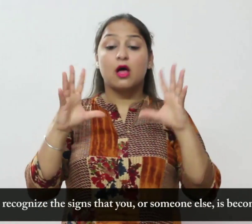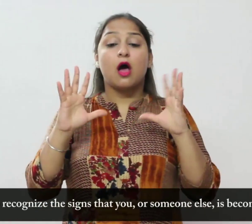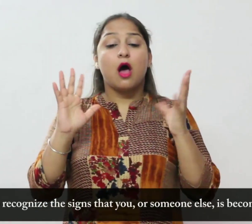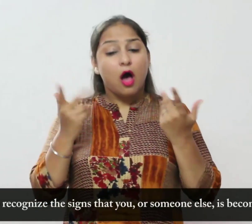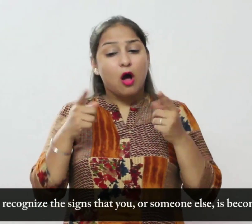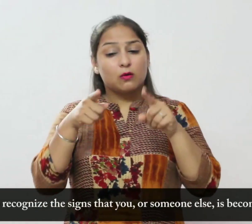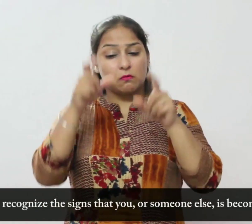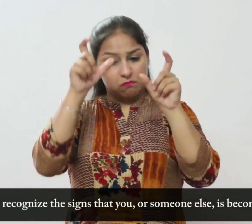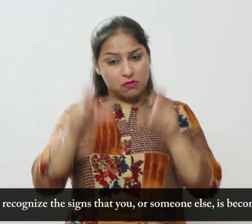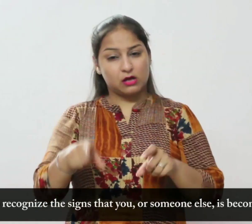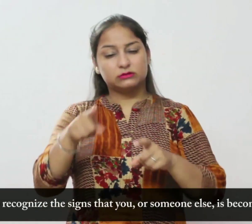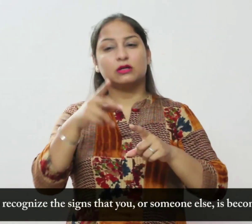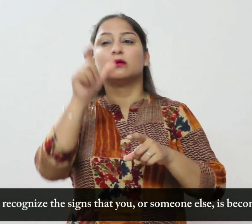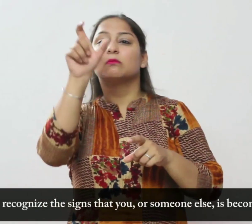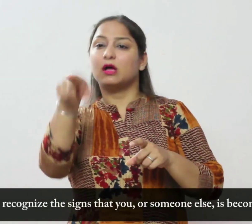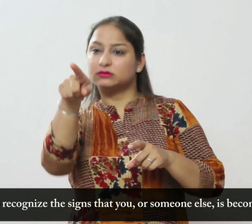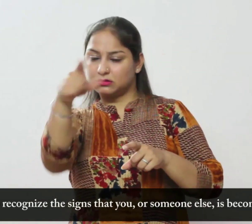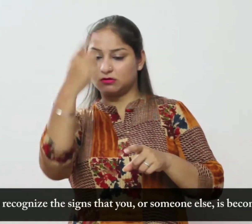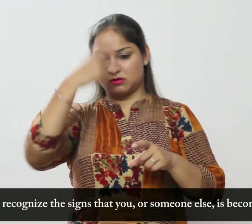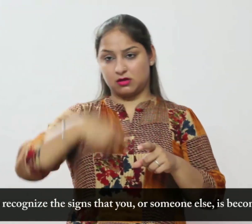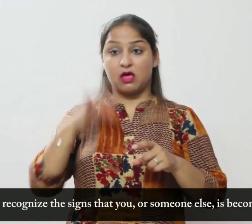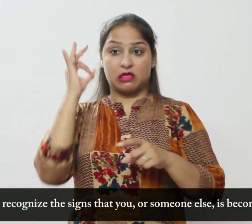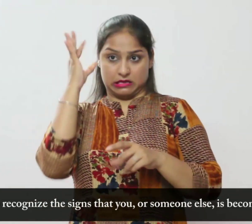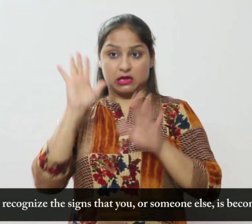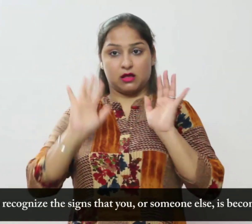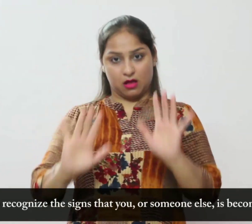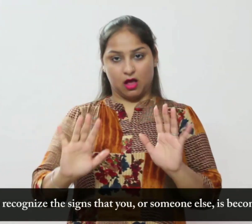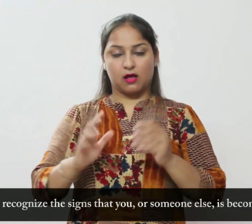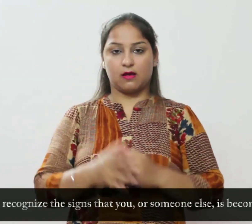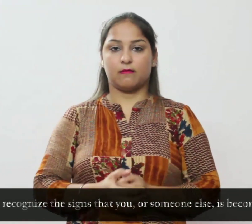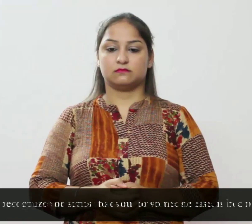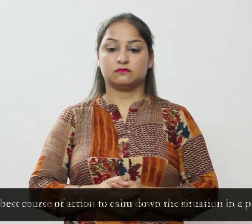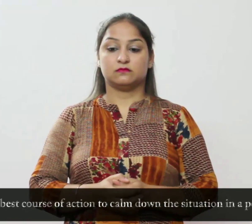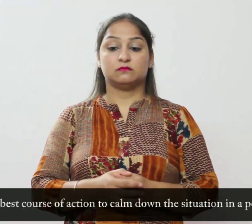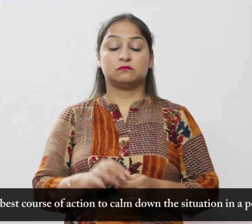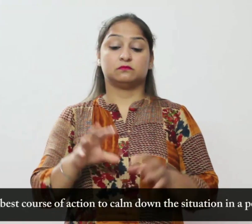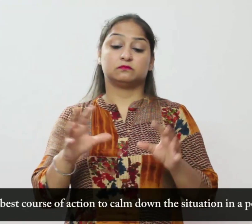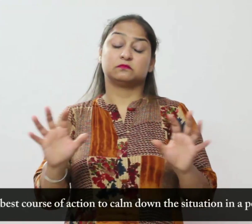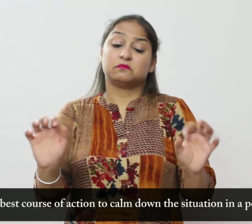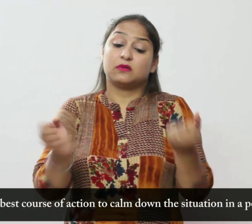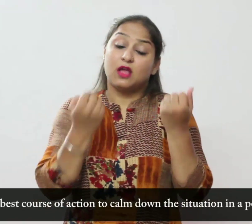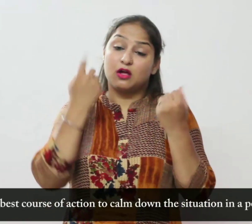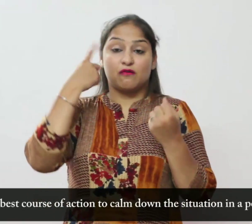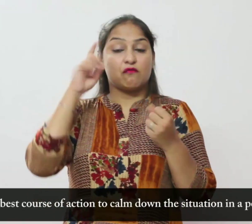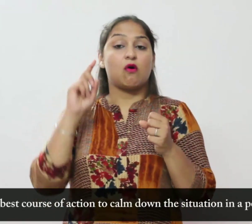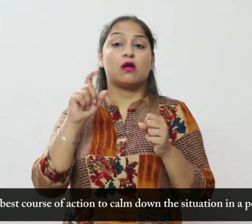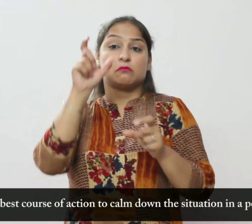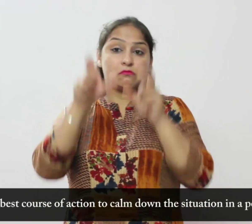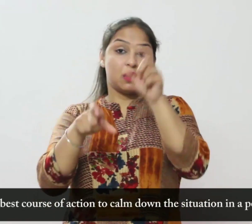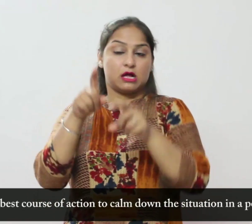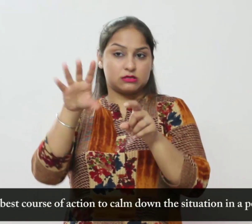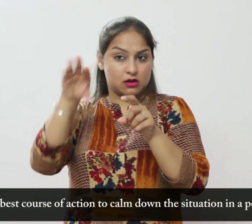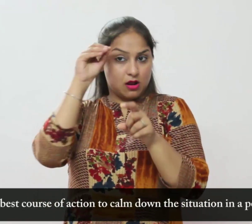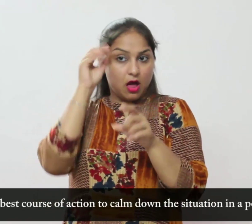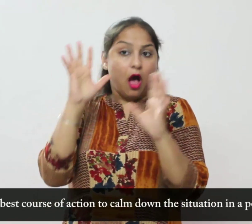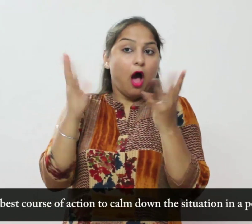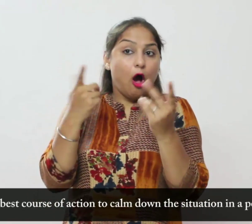पहचानना, सीखना जो आप या फिर कोई और को क्रोधत करें सकारात्मक